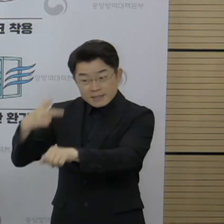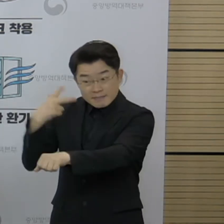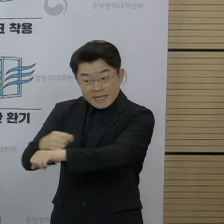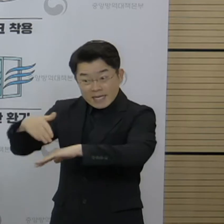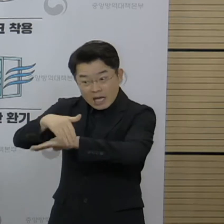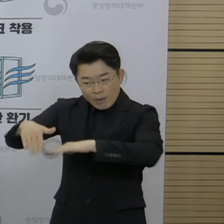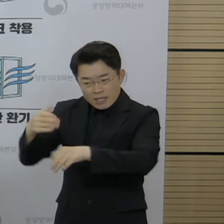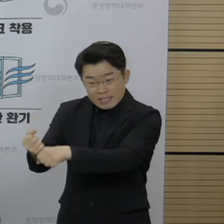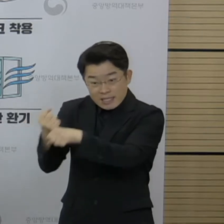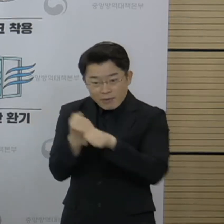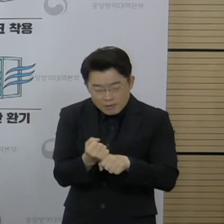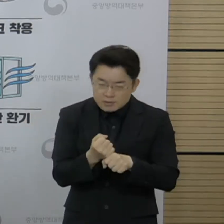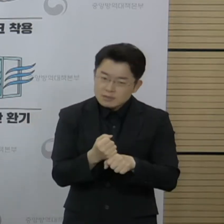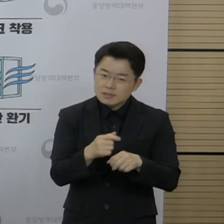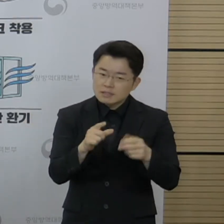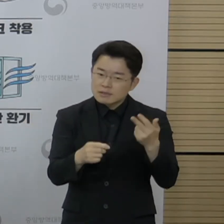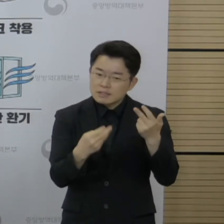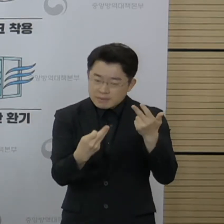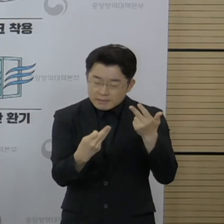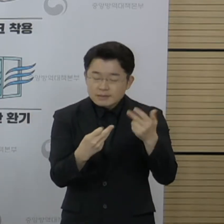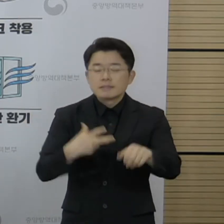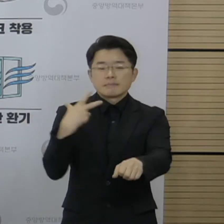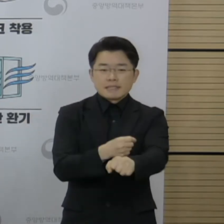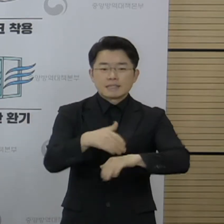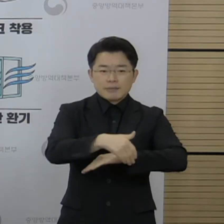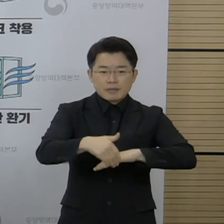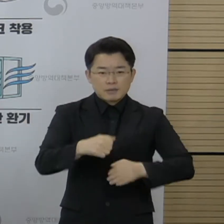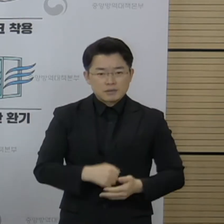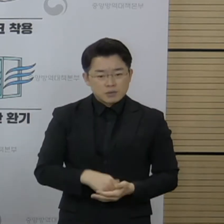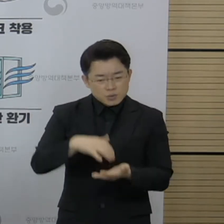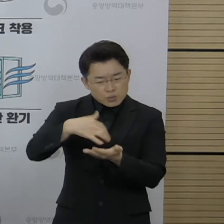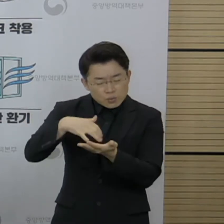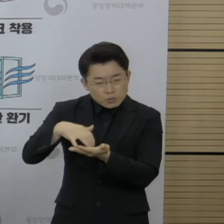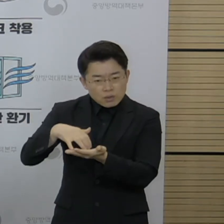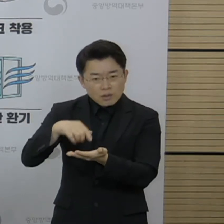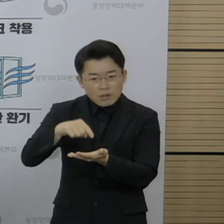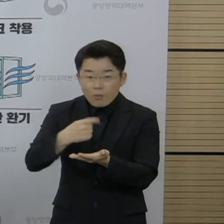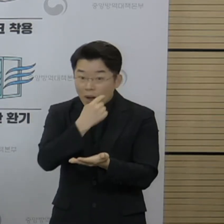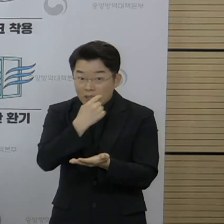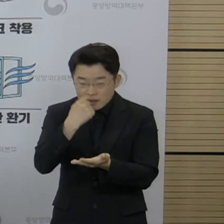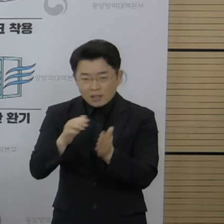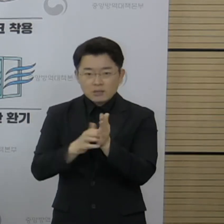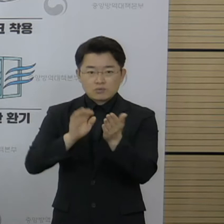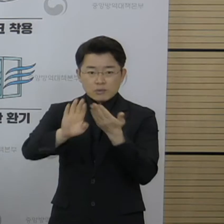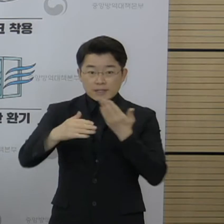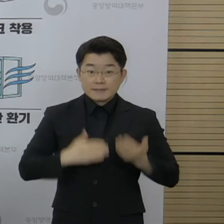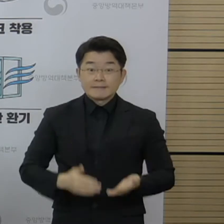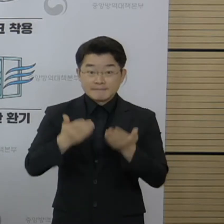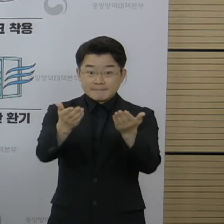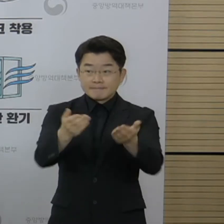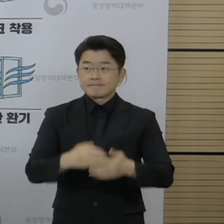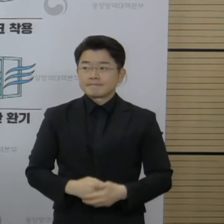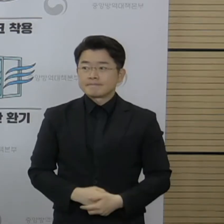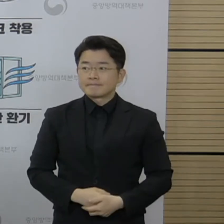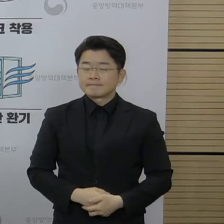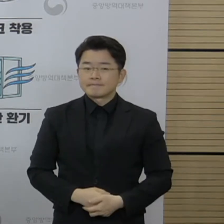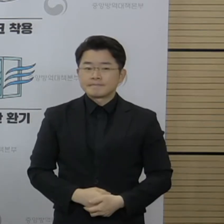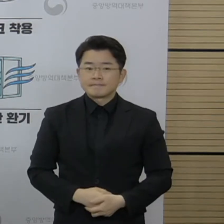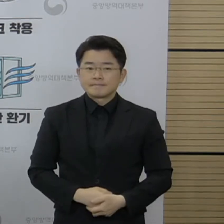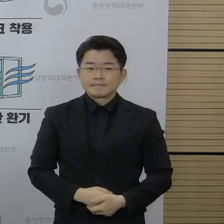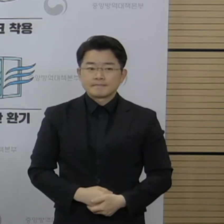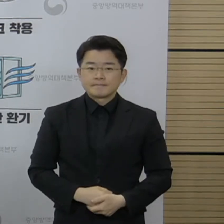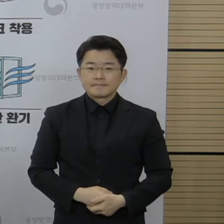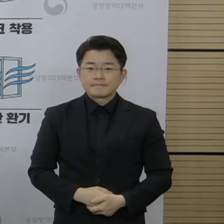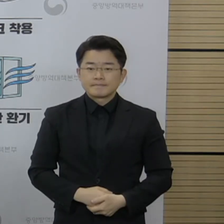데 물량이 쓰일 예정입니다. 제가 정확한 물량은 확인해서 말씀을 드리겠습니다. 그리고